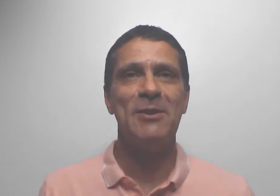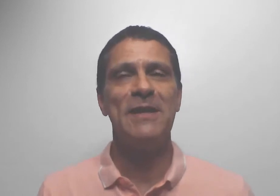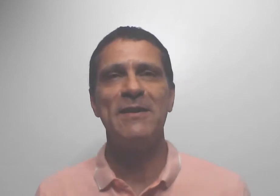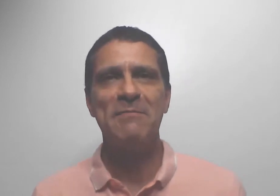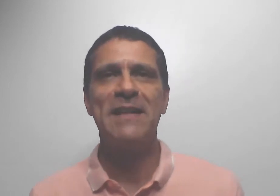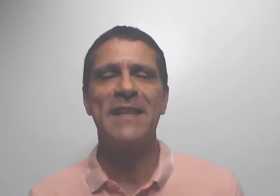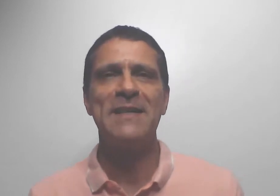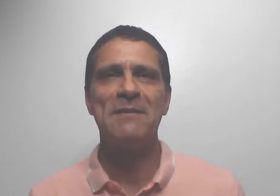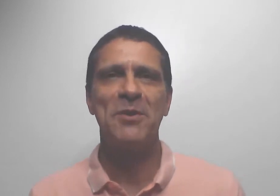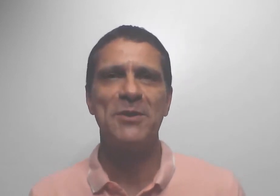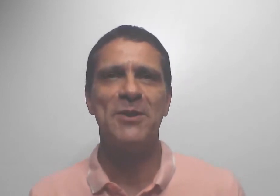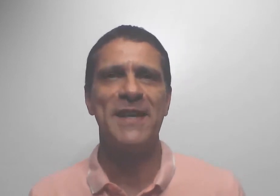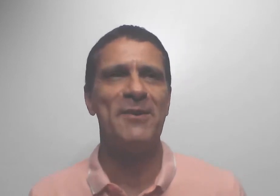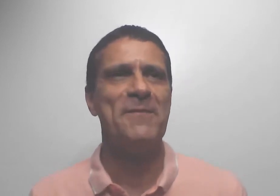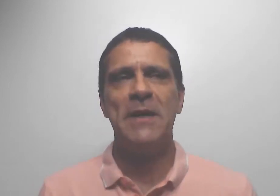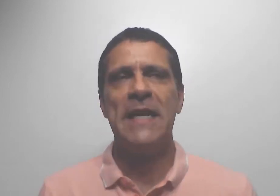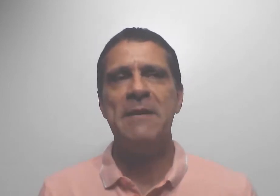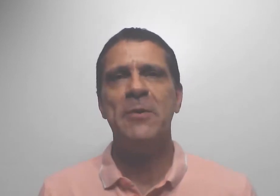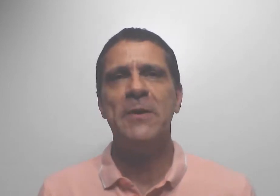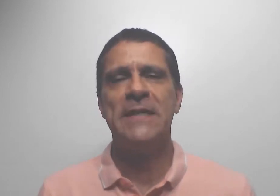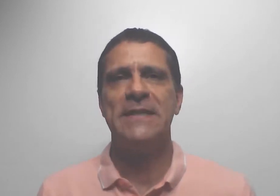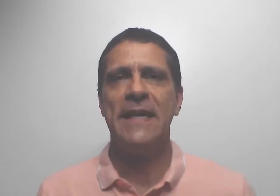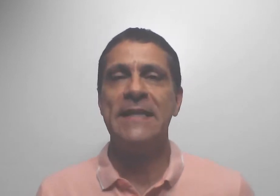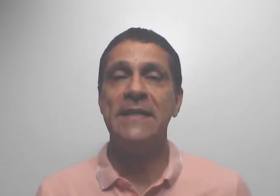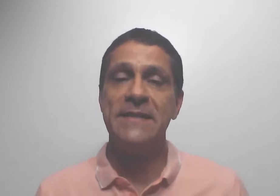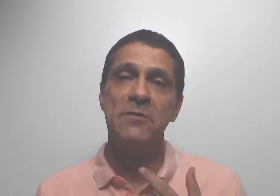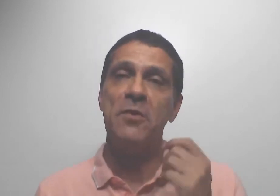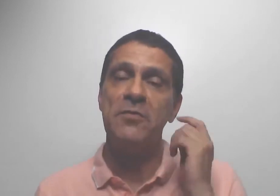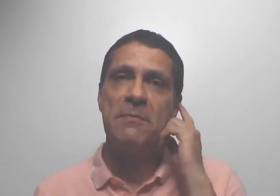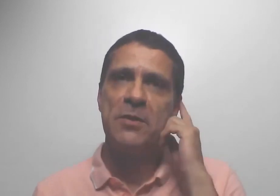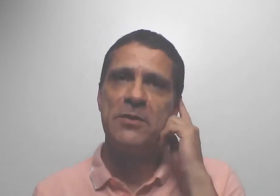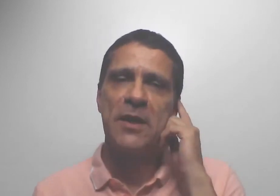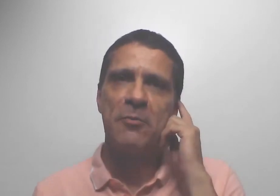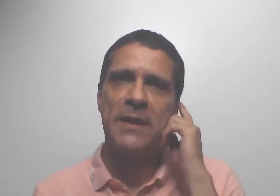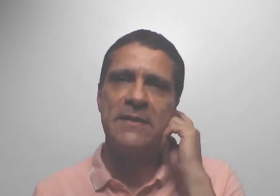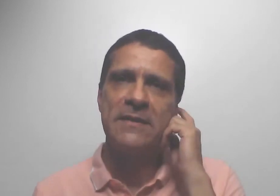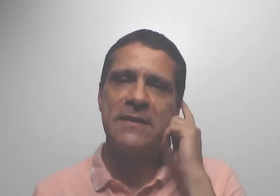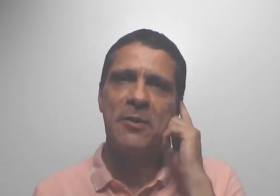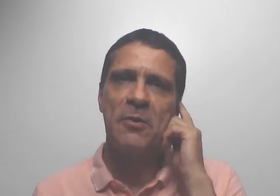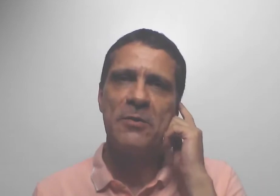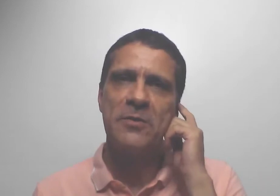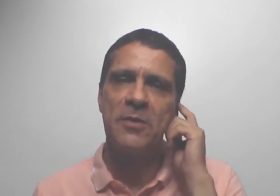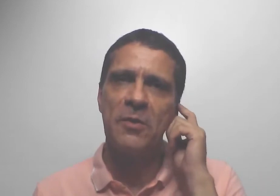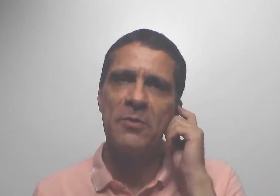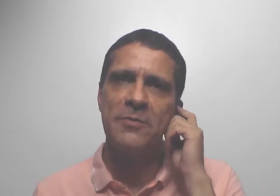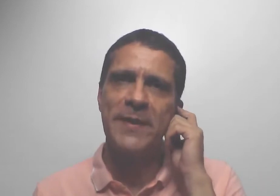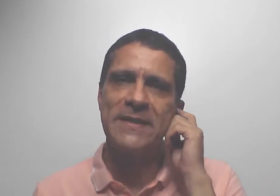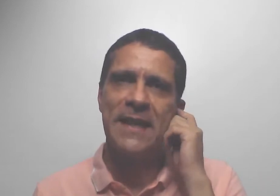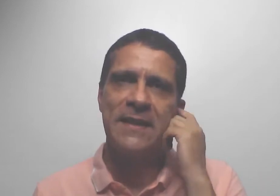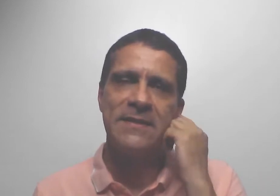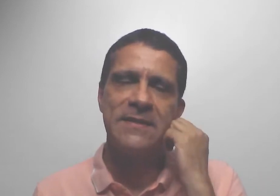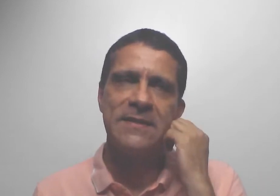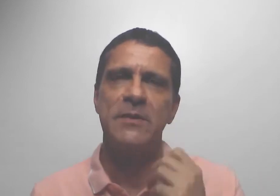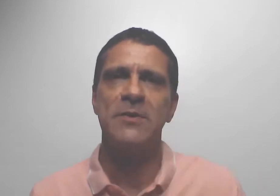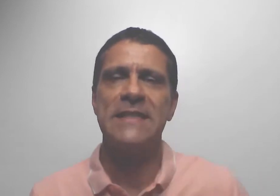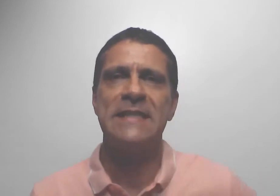racional e a metade emocional. Eu me lembro que... E ele se envolvia emocionalmente com os pacientes, com as pessoas